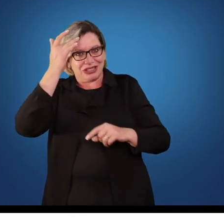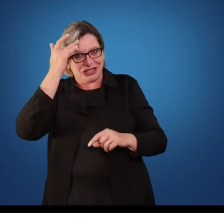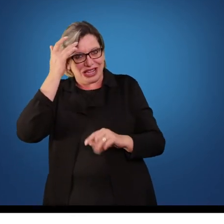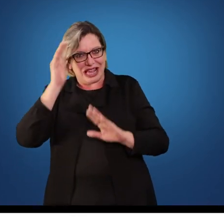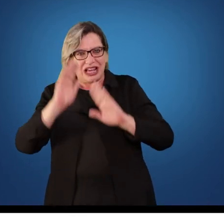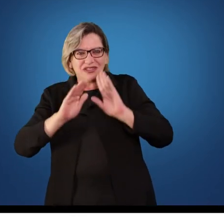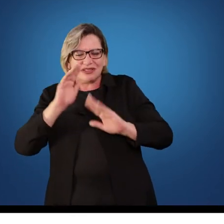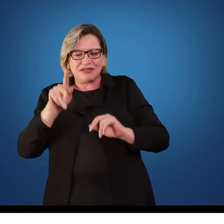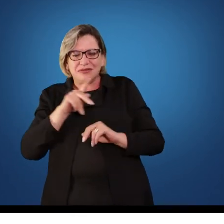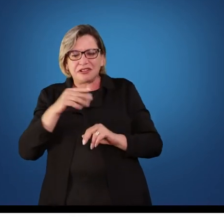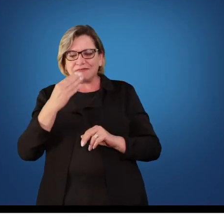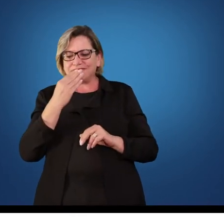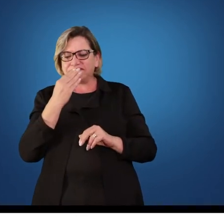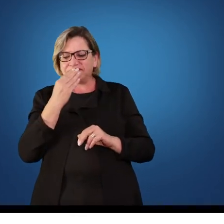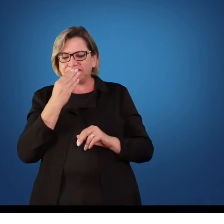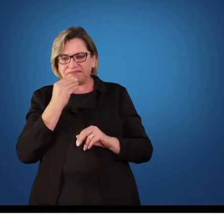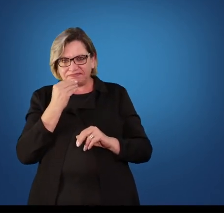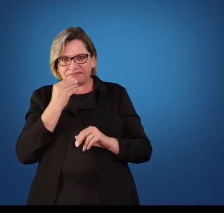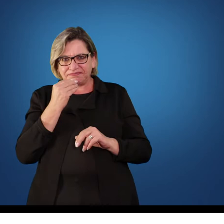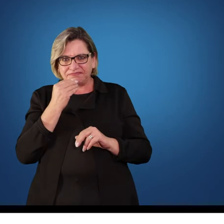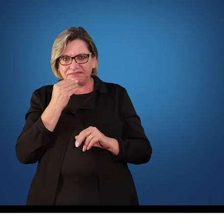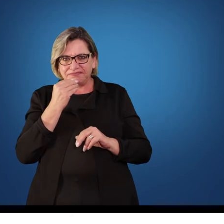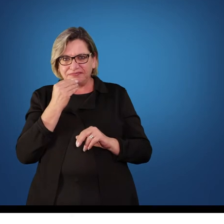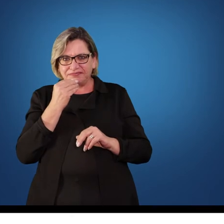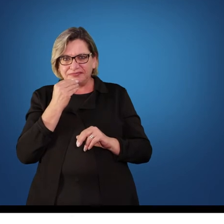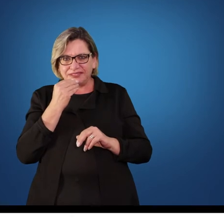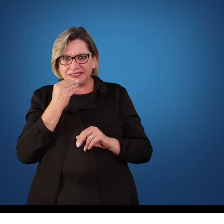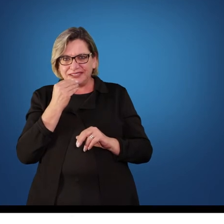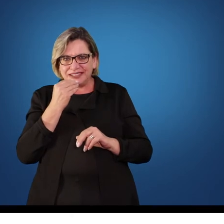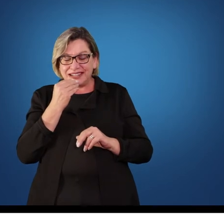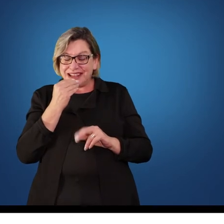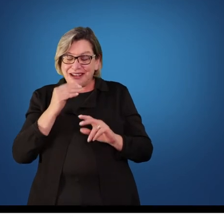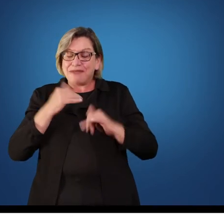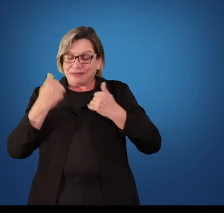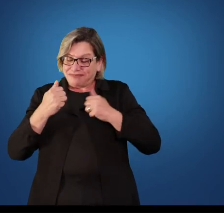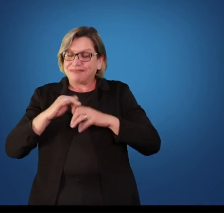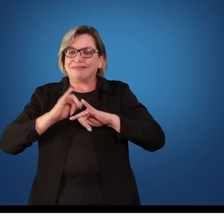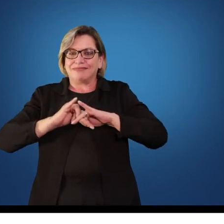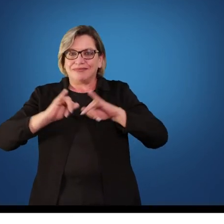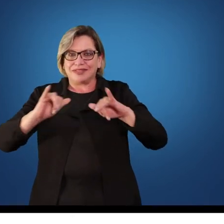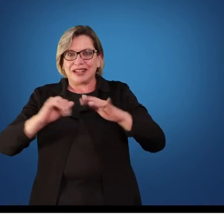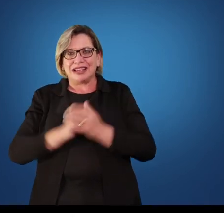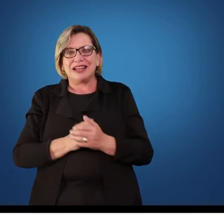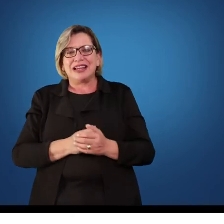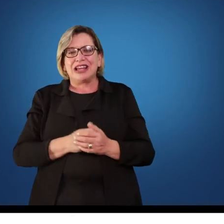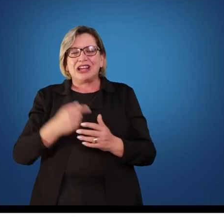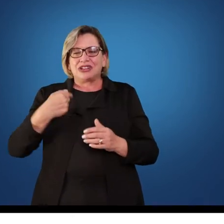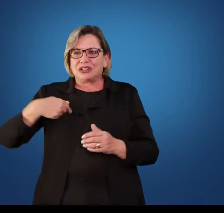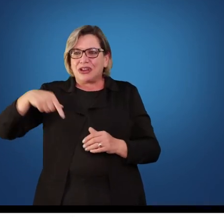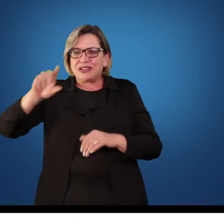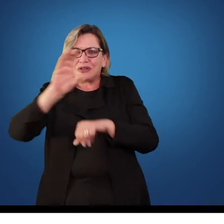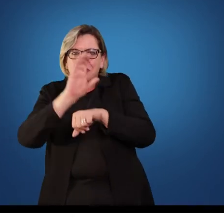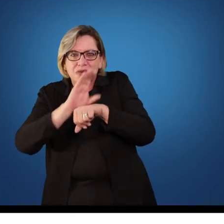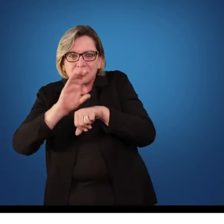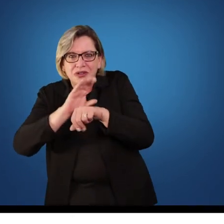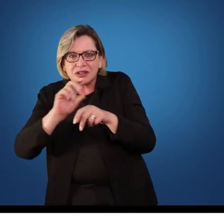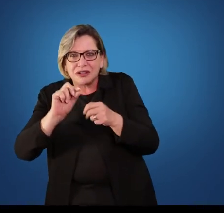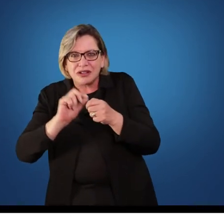fazemos um curso, nós queremos um doutor, um especialista na área e muitas vezes o nosso colega que está do nosso lado é a pessoa que vai nos